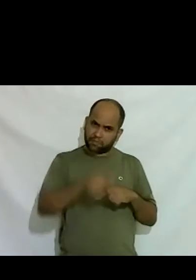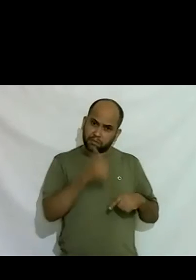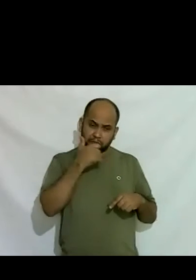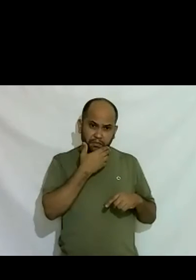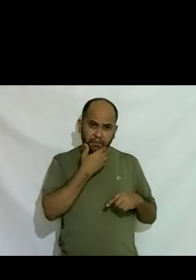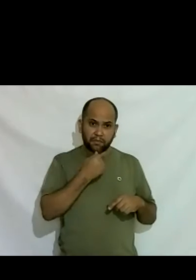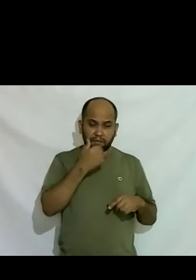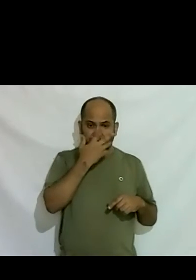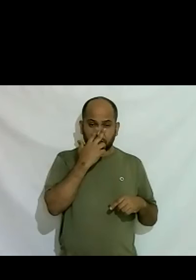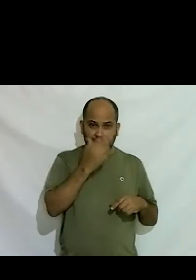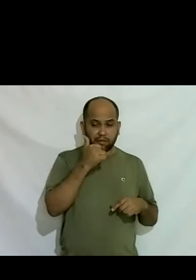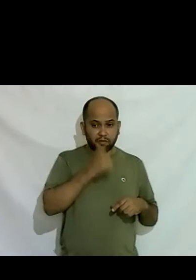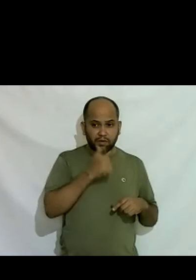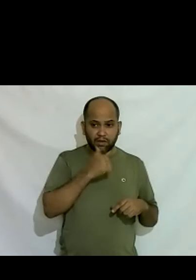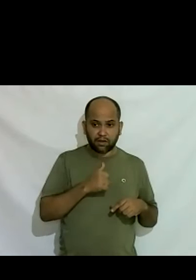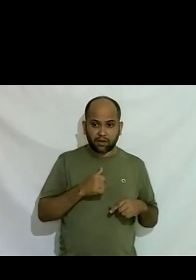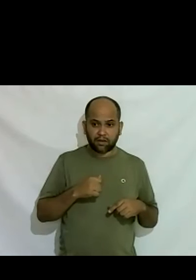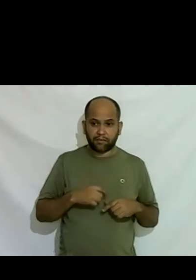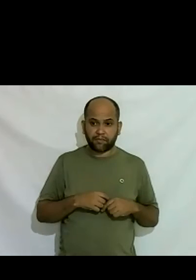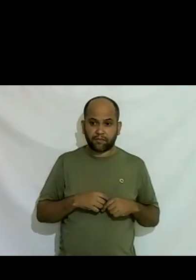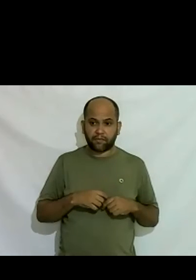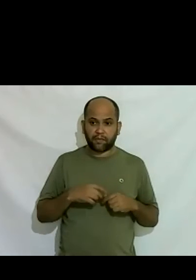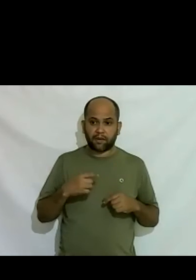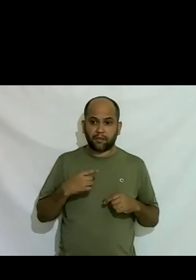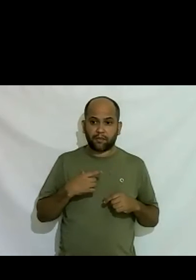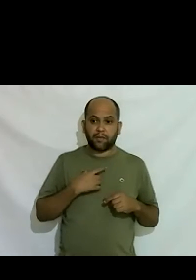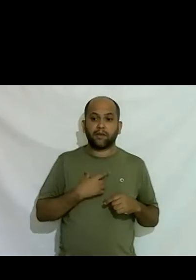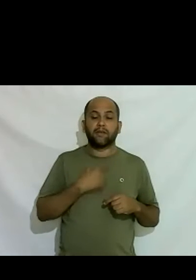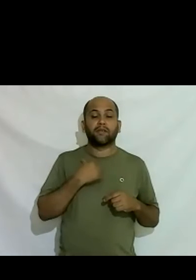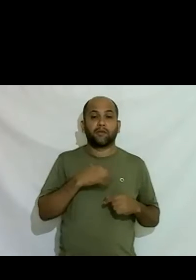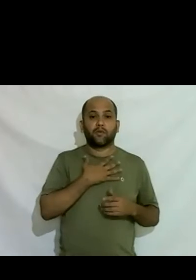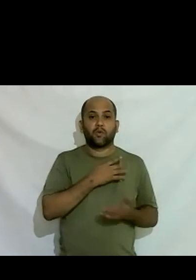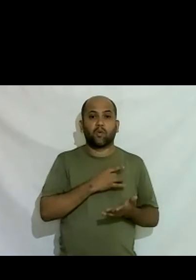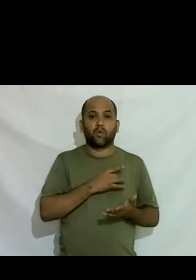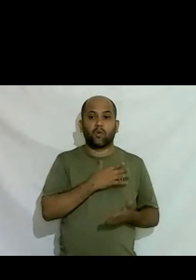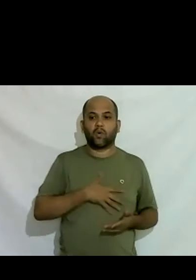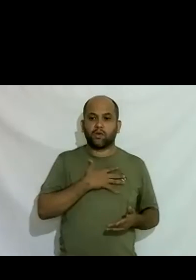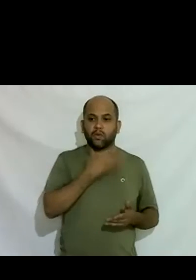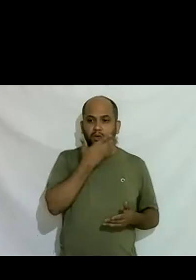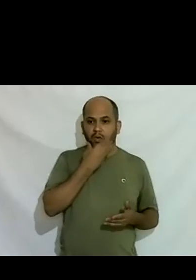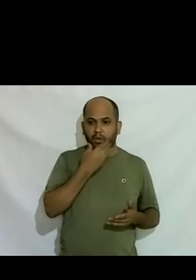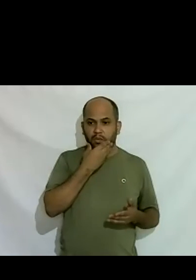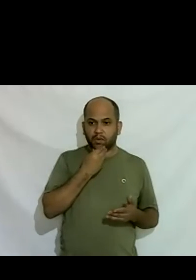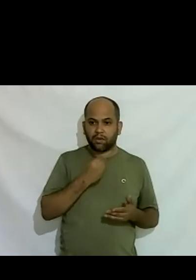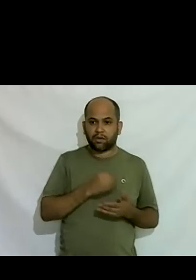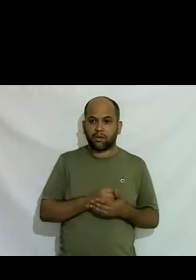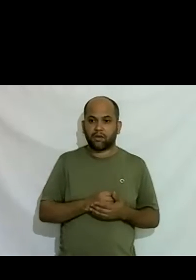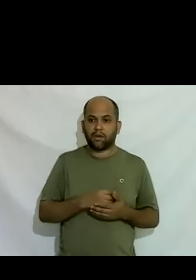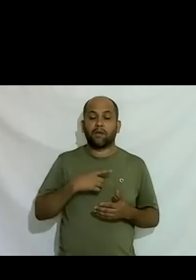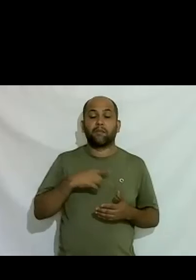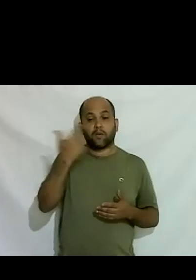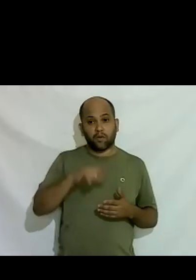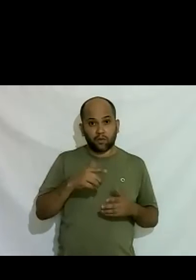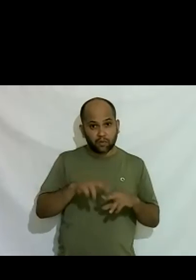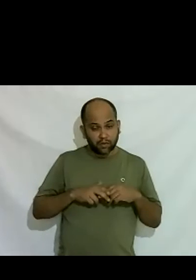elogio mas ela disse não estou perdendo desejo porque eu gosto de homem foi mais uma lição de sexualidade para mim porque eu